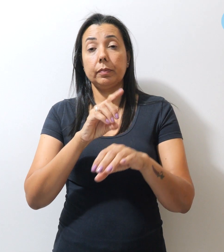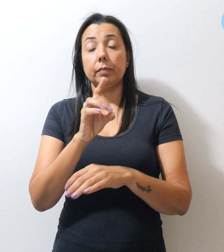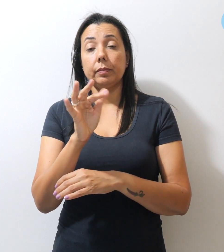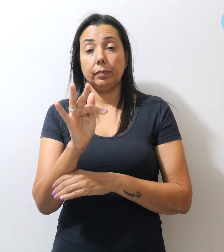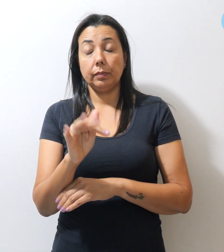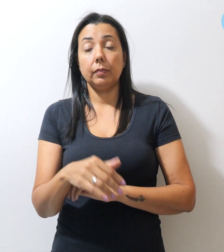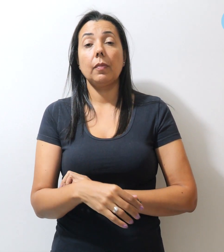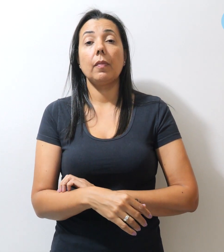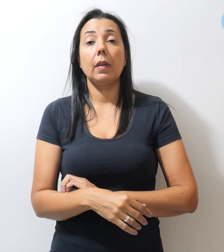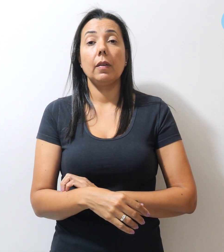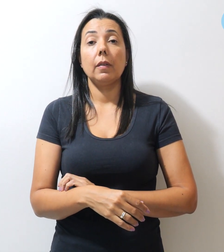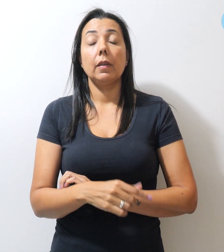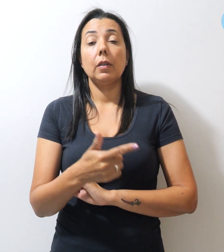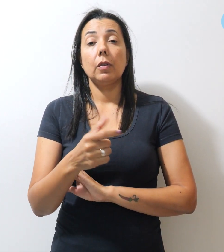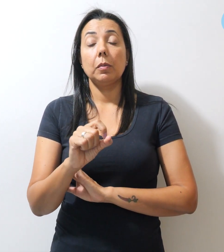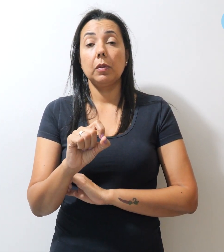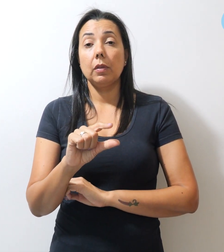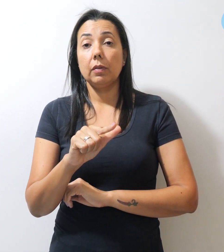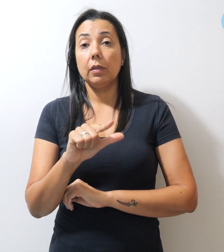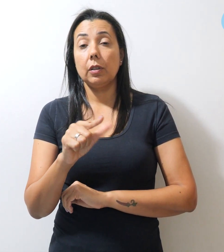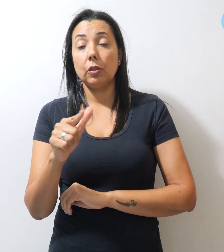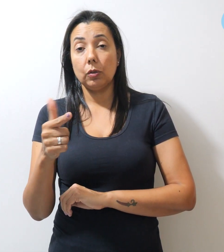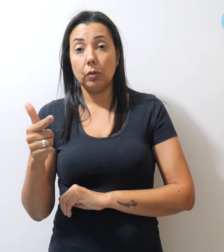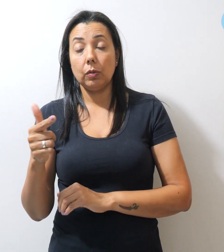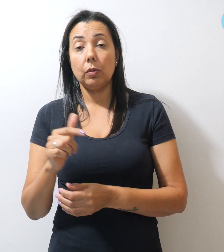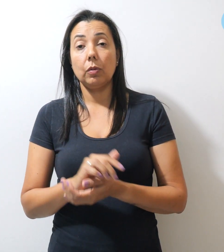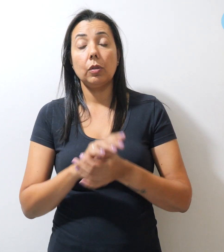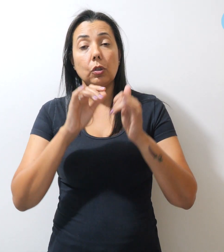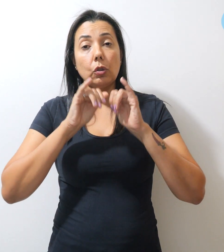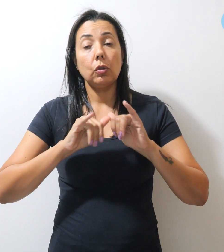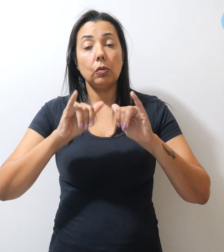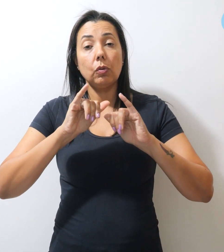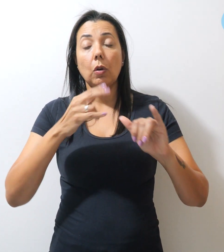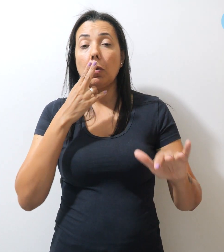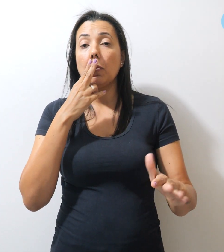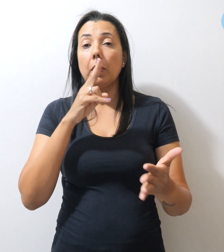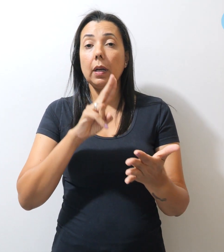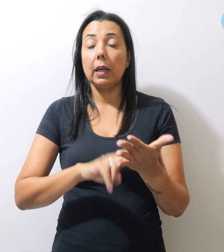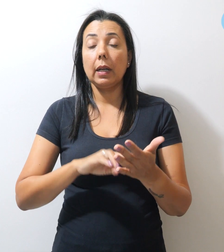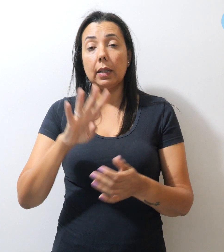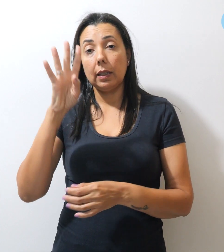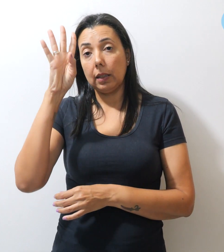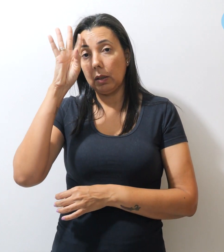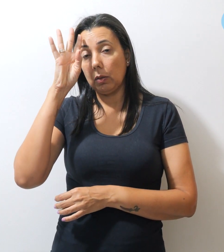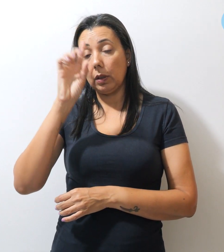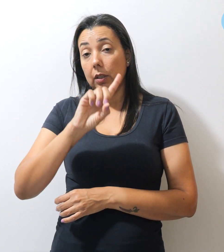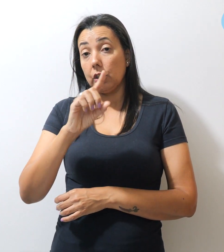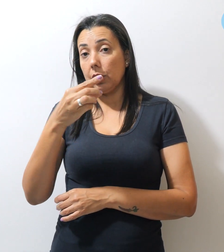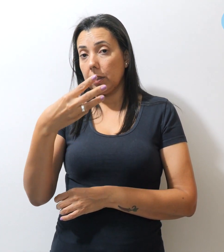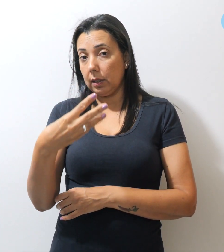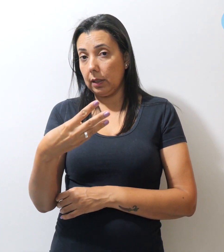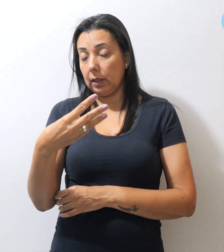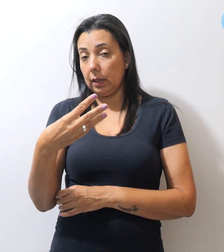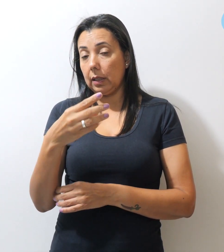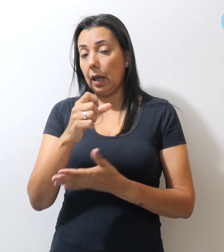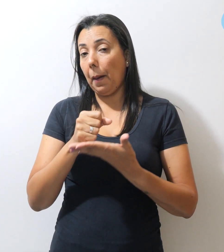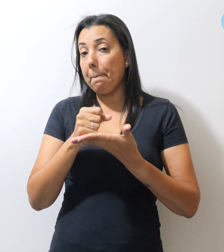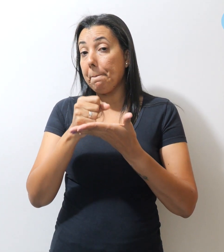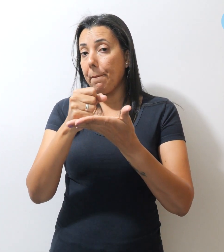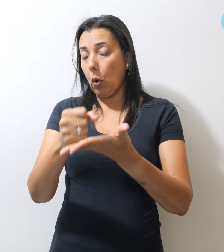Federal 2022 divulgou uma carta nesta quarta-feira 3 em apoio à greve do